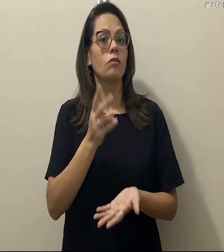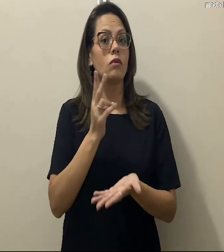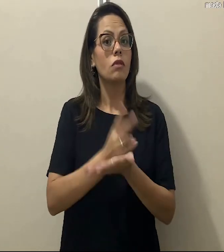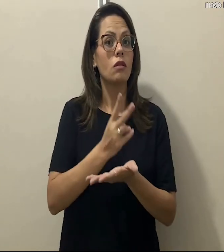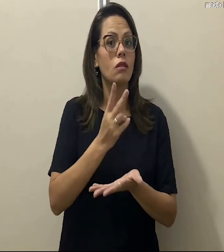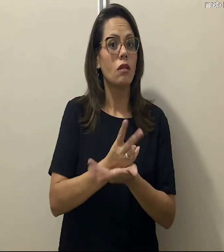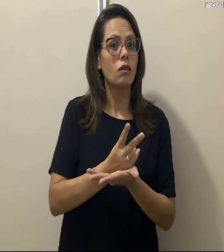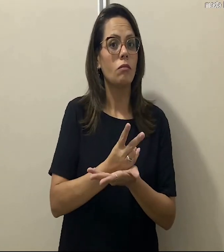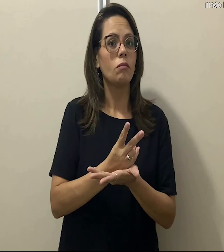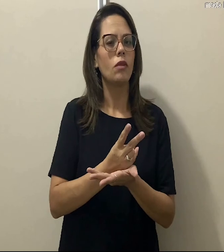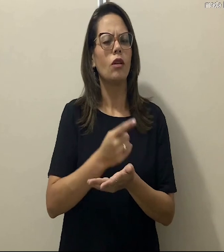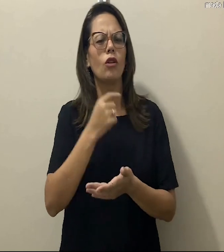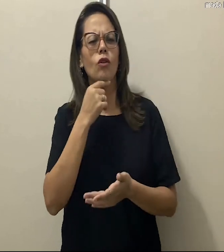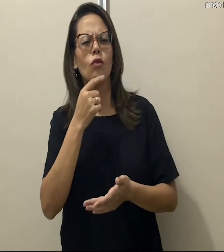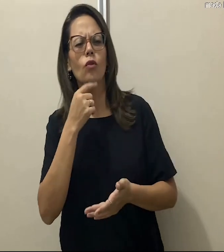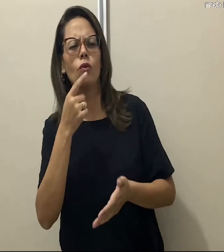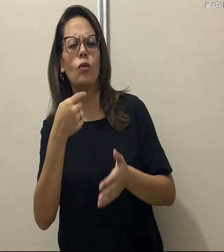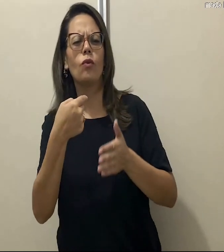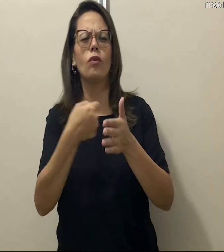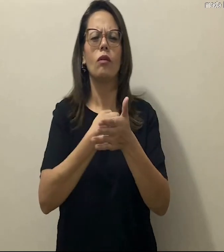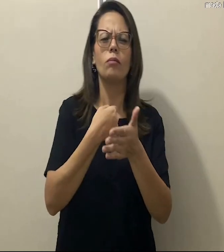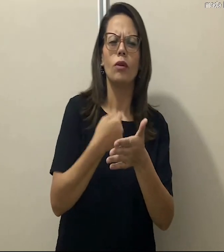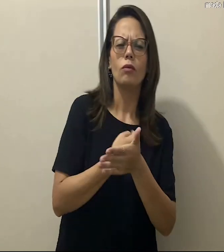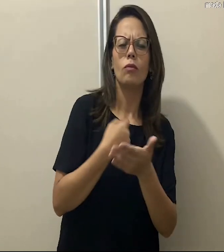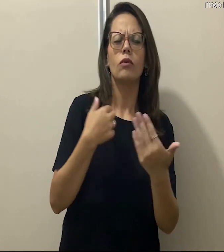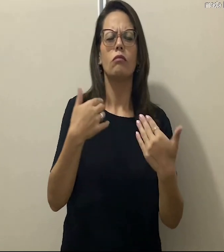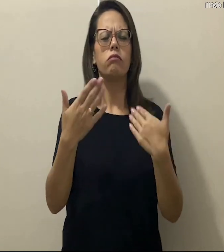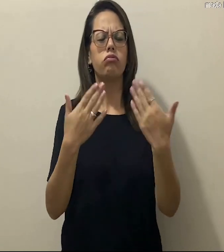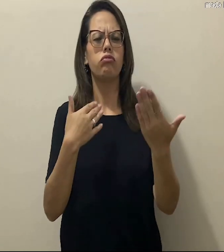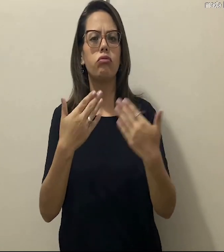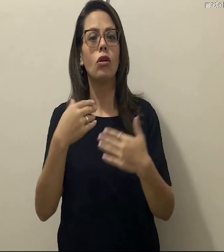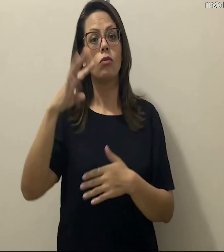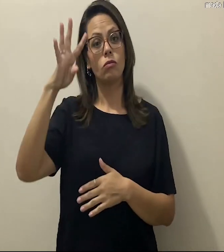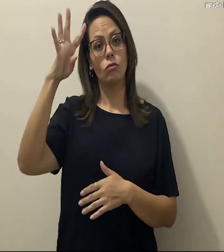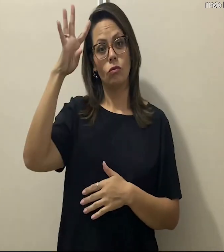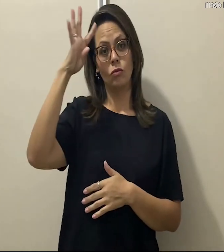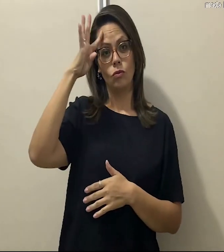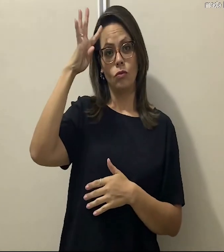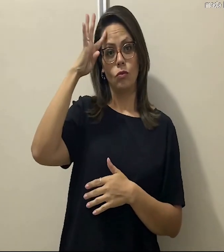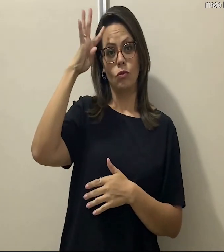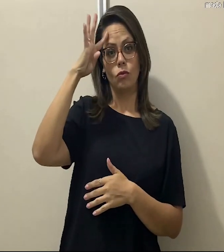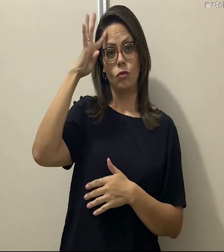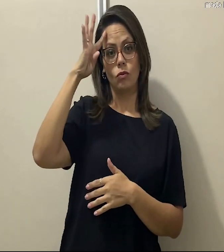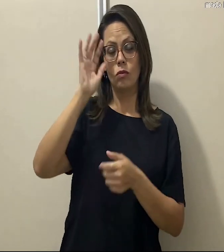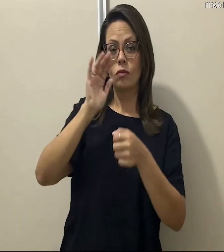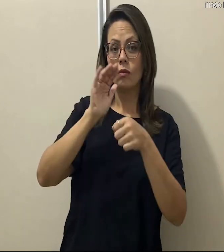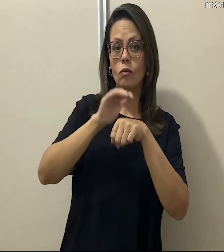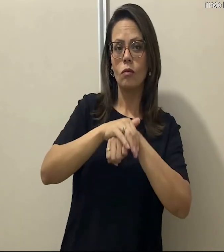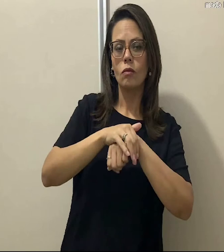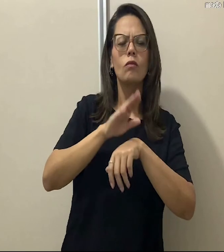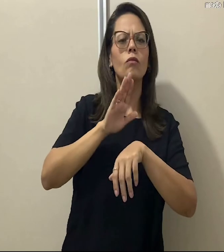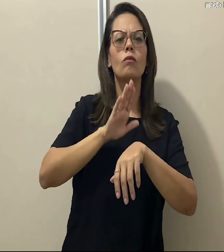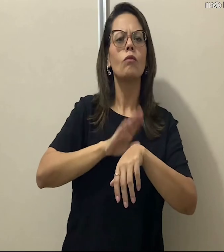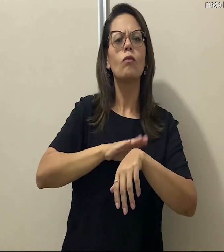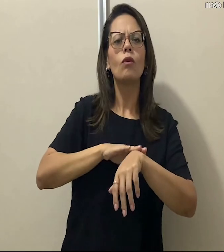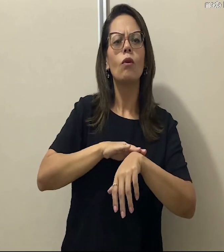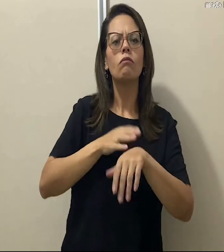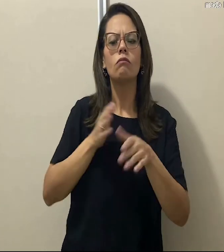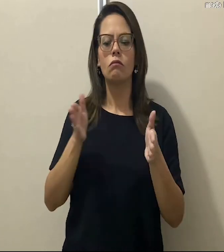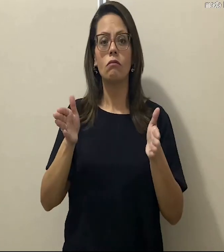Olha, outra coisa. Nós vamos combinar nosso momento de conversa pelo chat sempre às quartas-feiras,